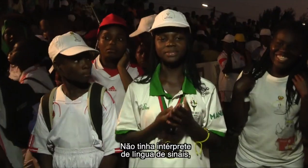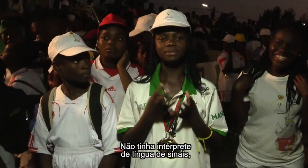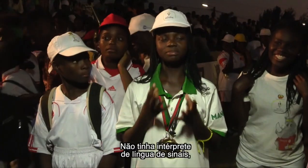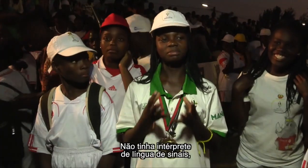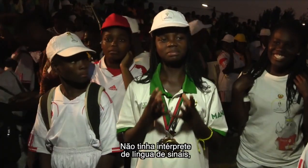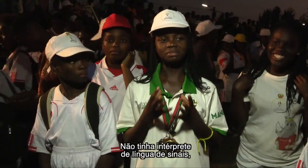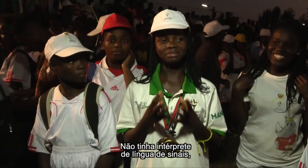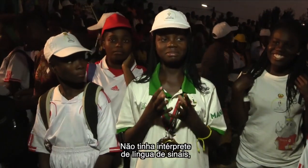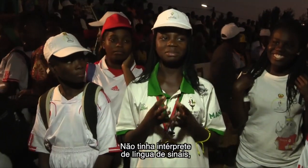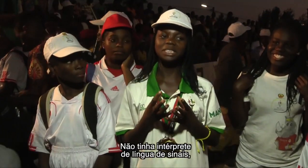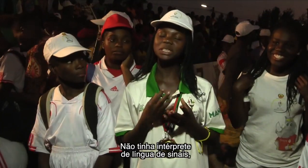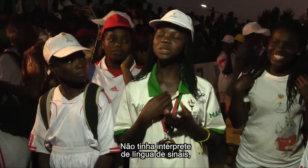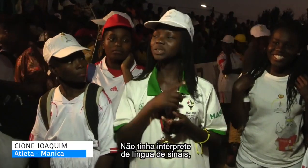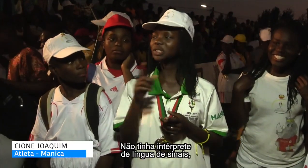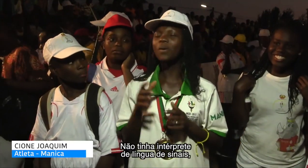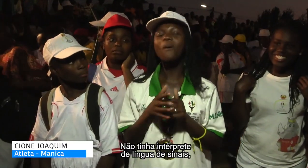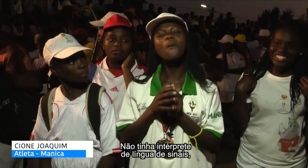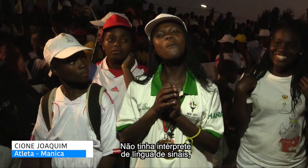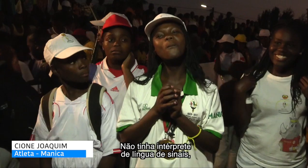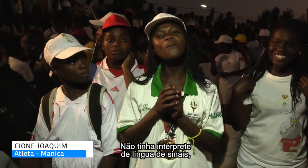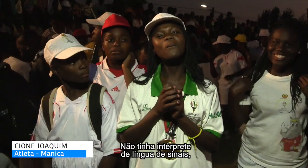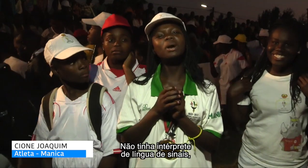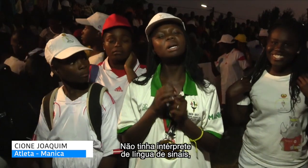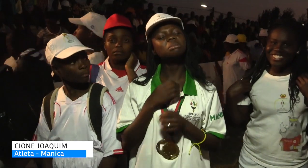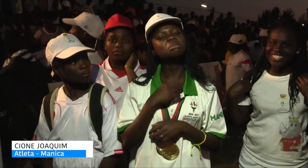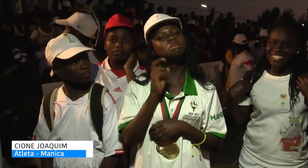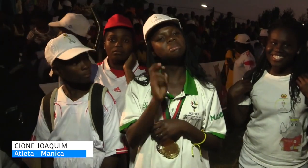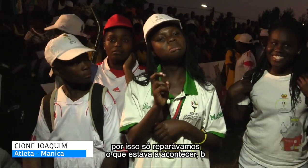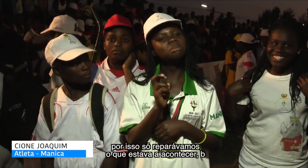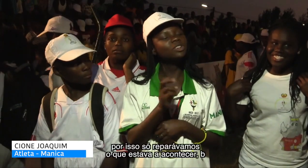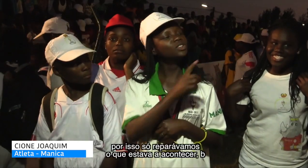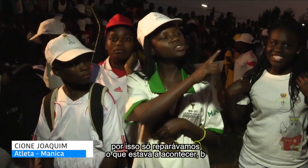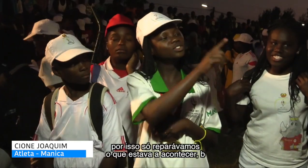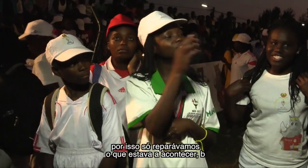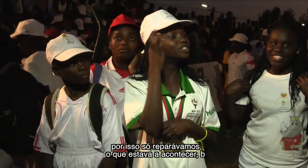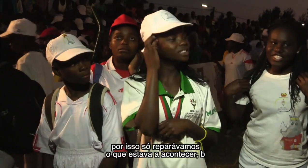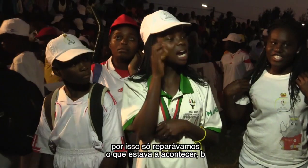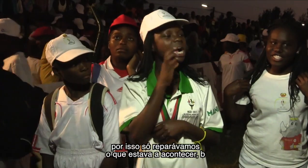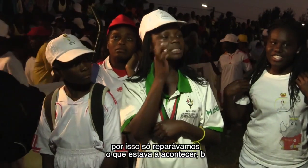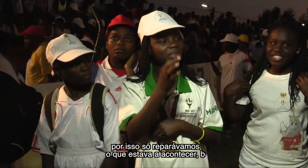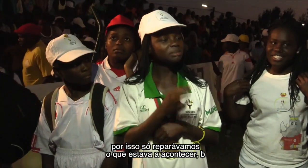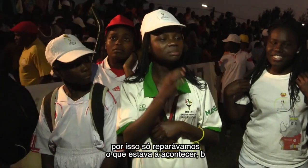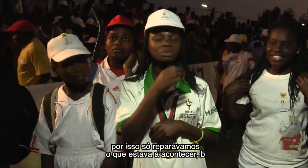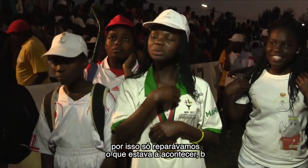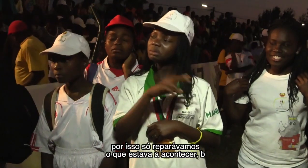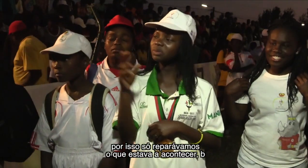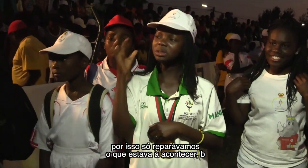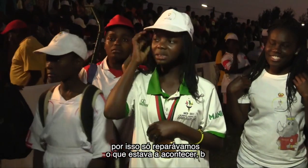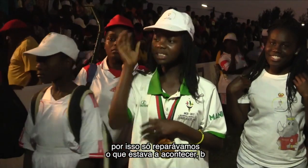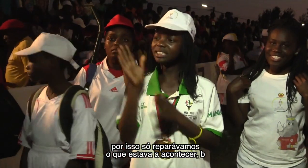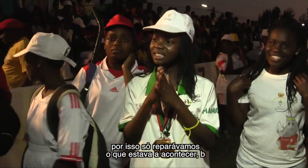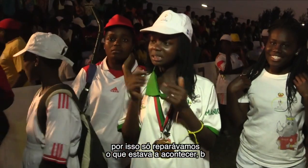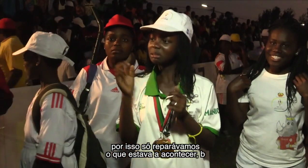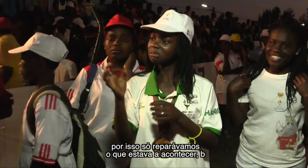Não tinha intérprete de língua de sinais. Por isso, só reparávamos o que estava a acontecer,